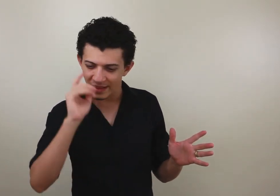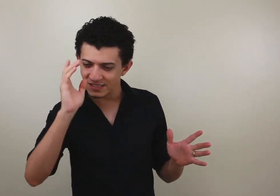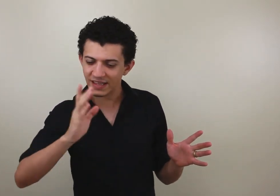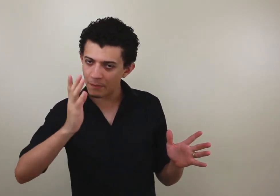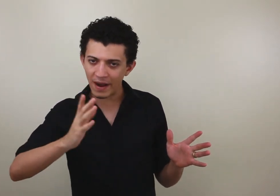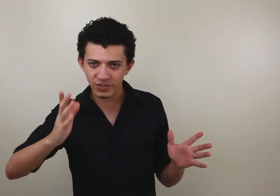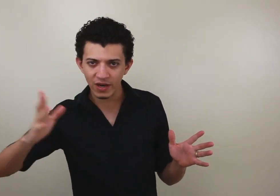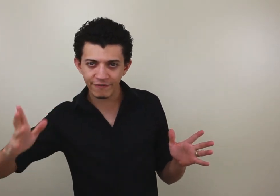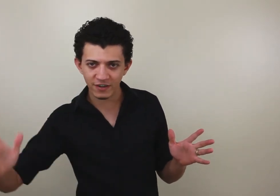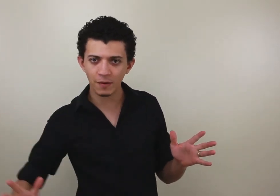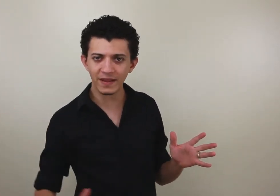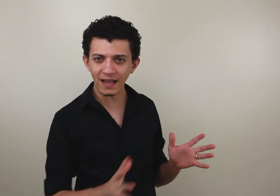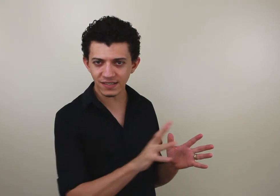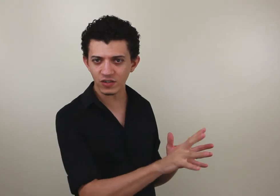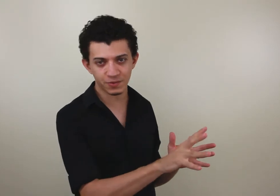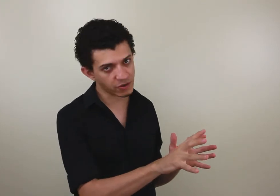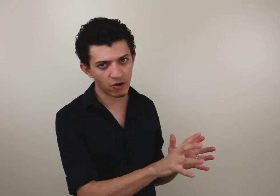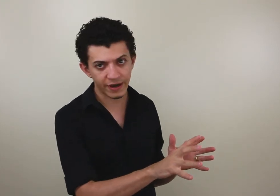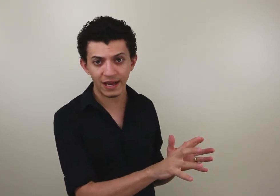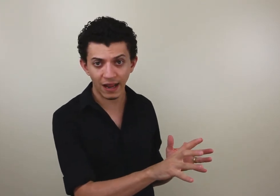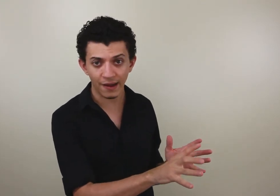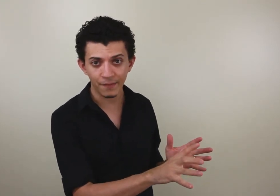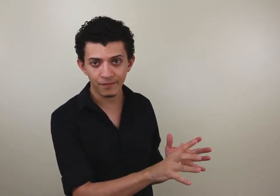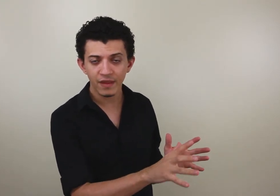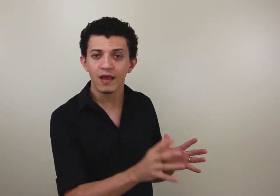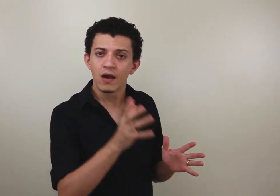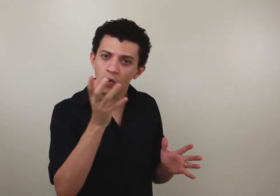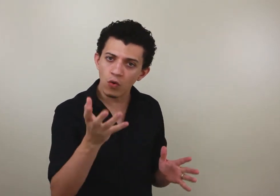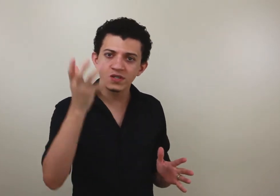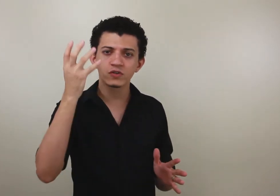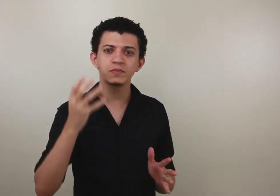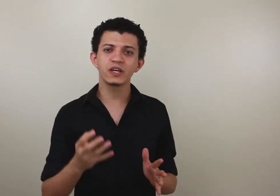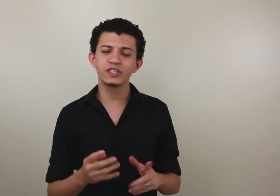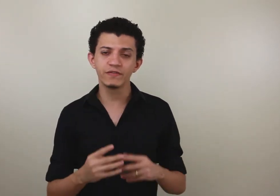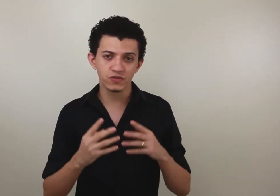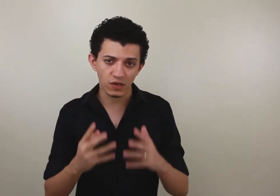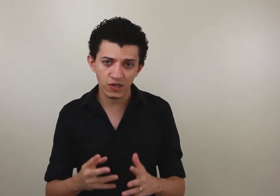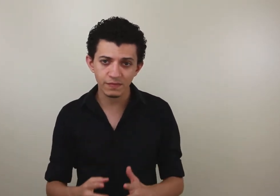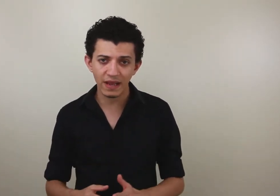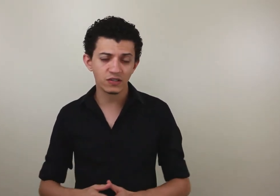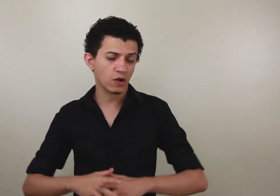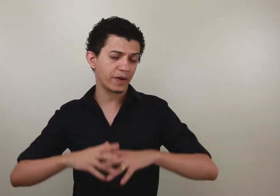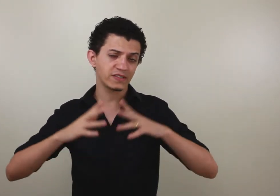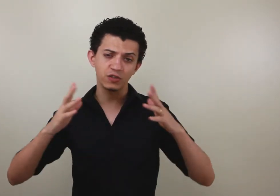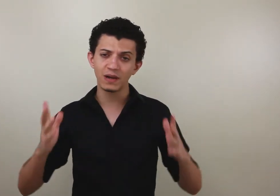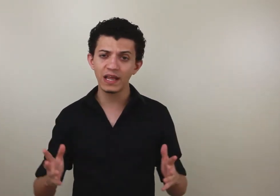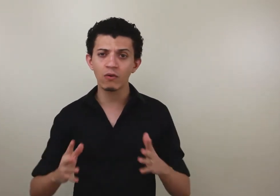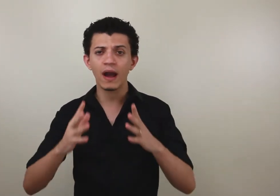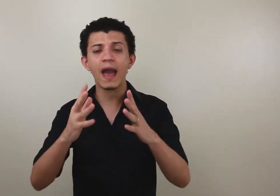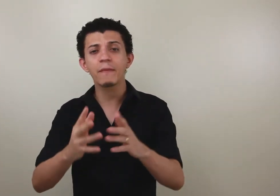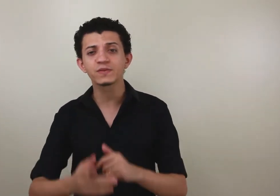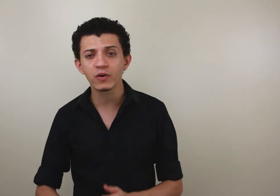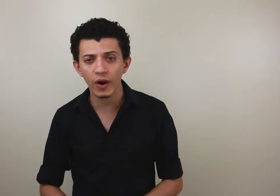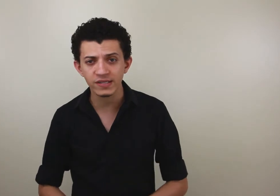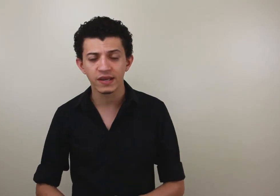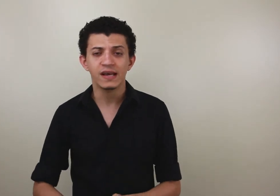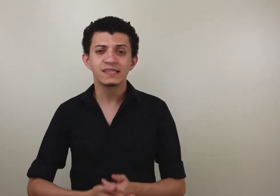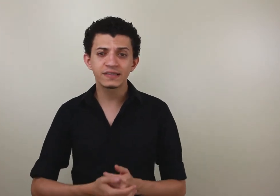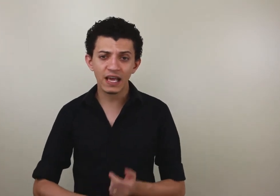Você tem que partir o elefante em pedacinhos, você coloca ele lá. Com os seus objetivos, com as suas metas, com o aprendizado de uma língua, é a mesma coisa. Você tem